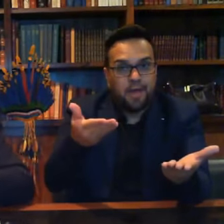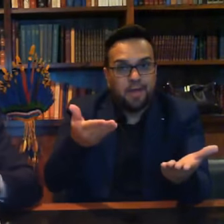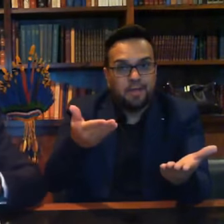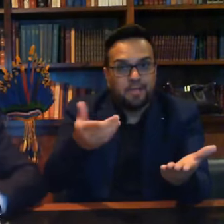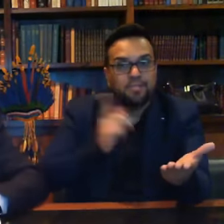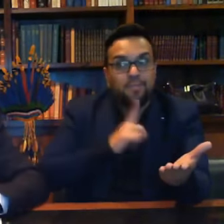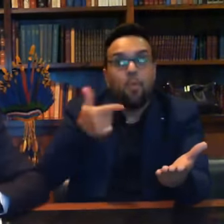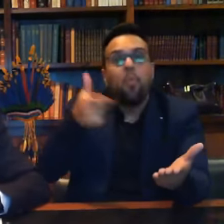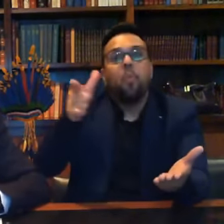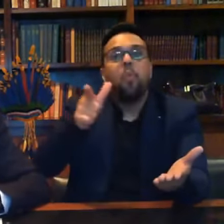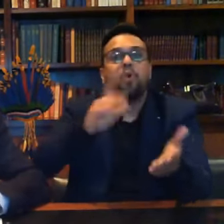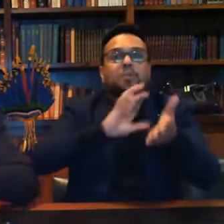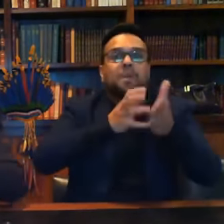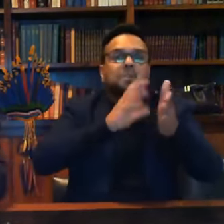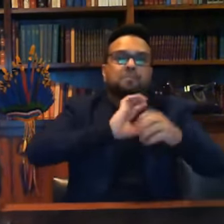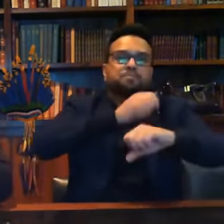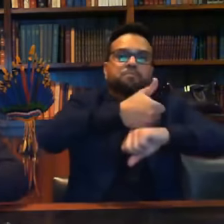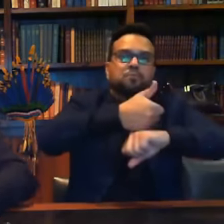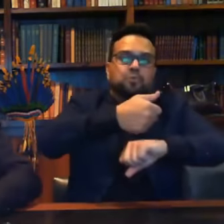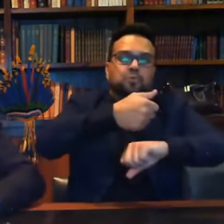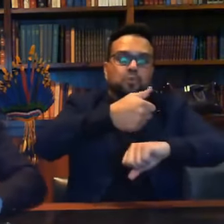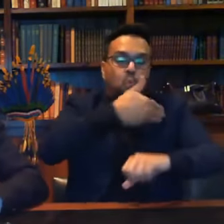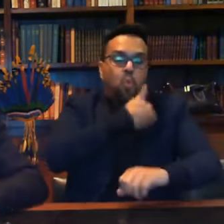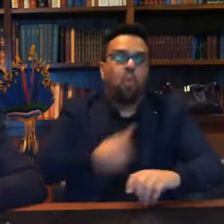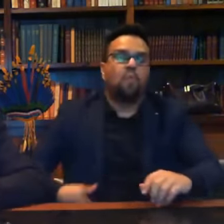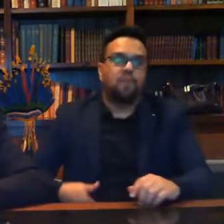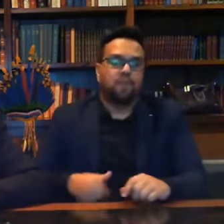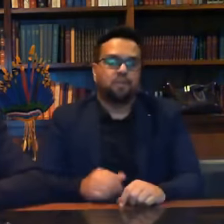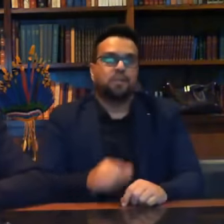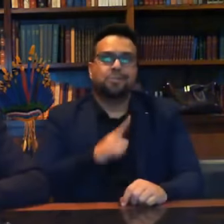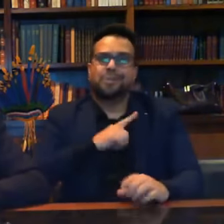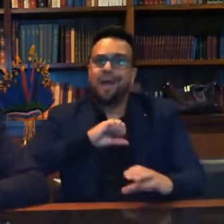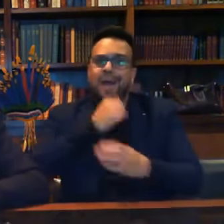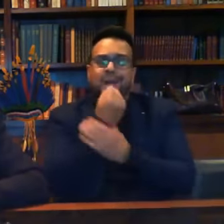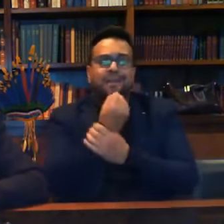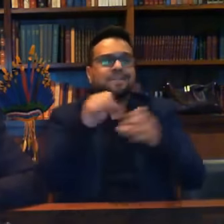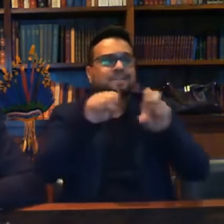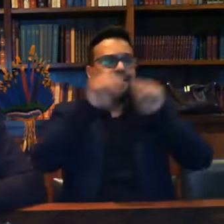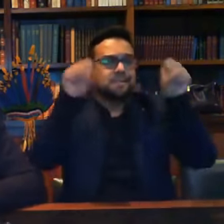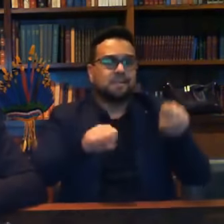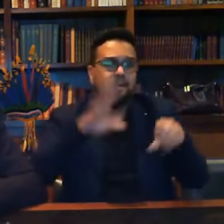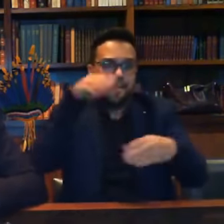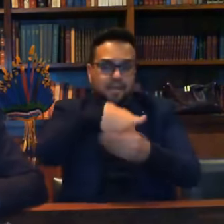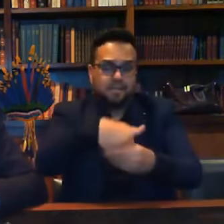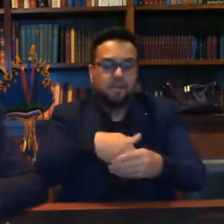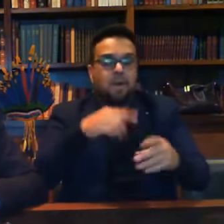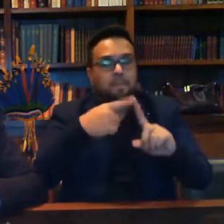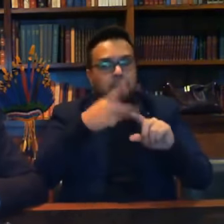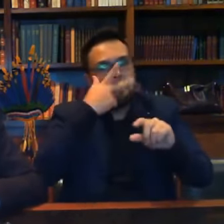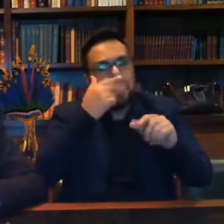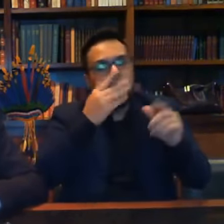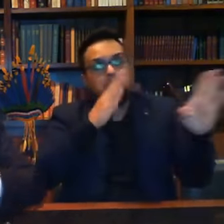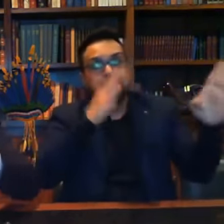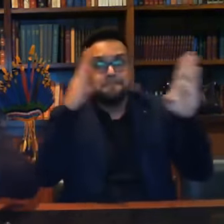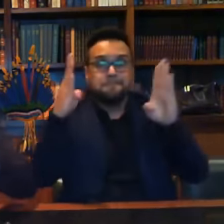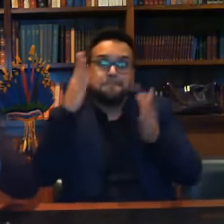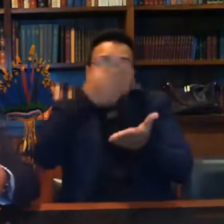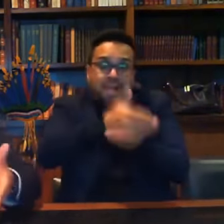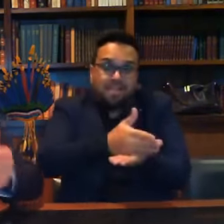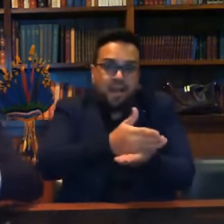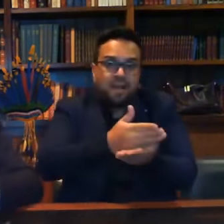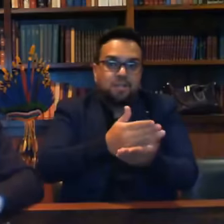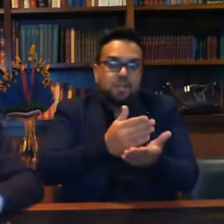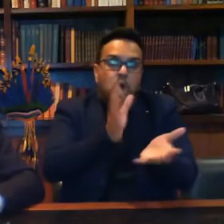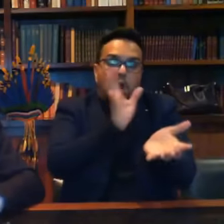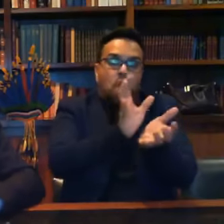Estaria garantidíssimo esse sistema de eleições que pelo menos metade do Congresso, metade dos que